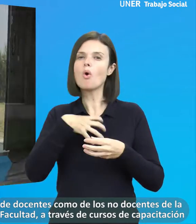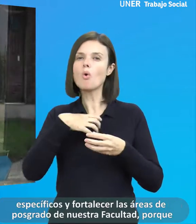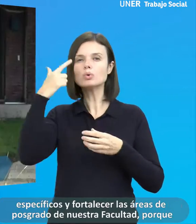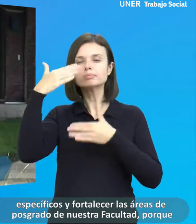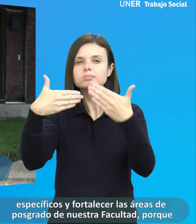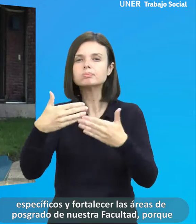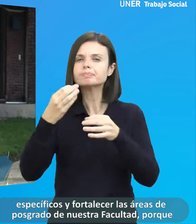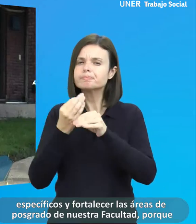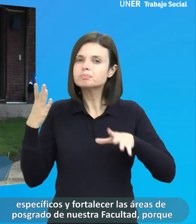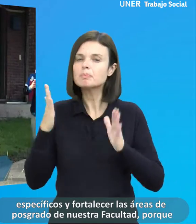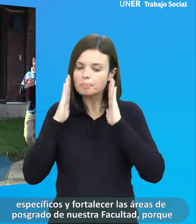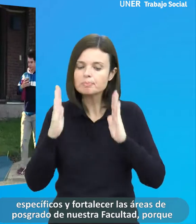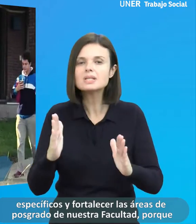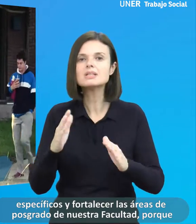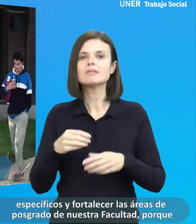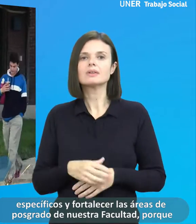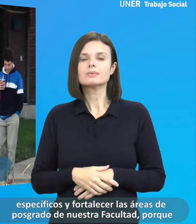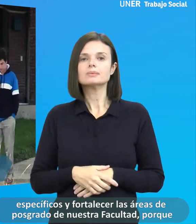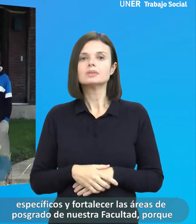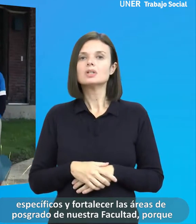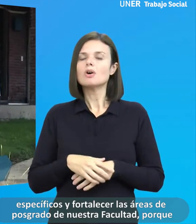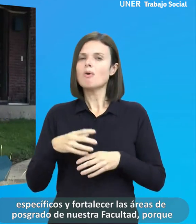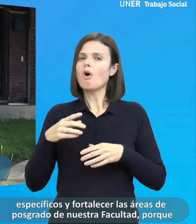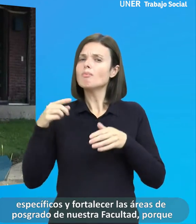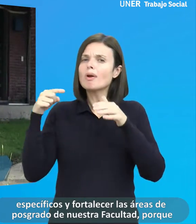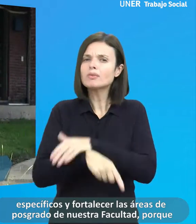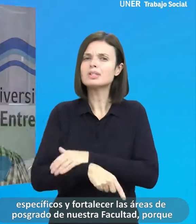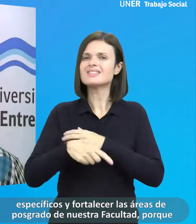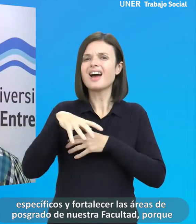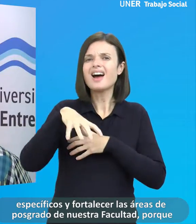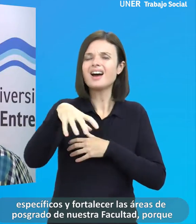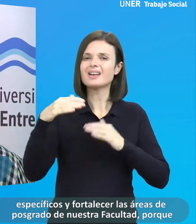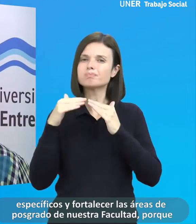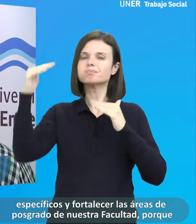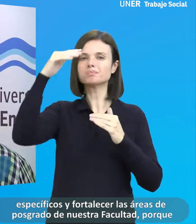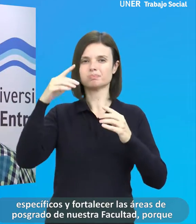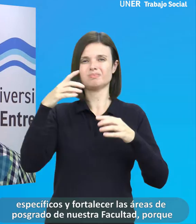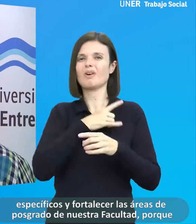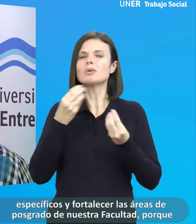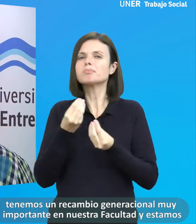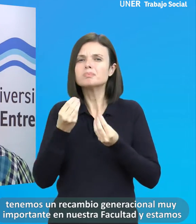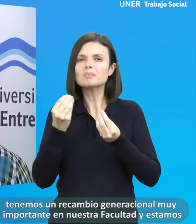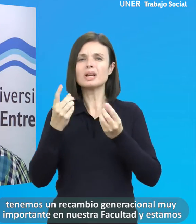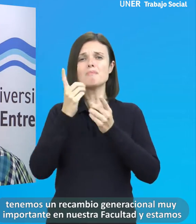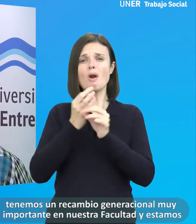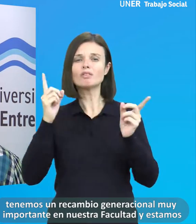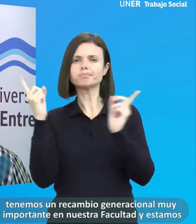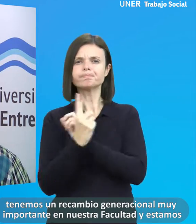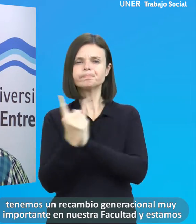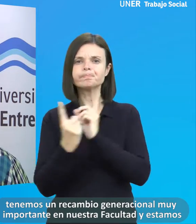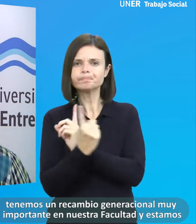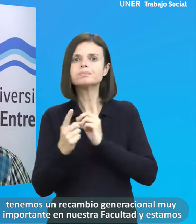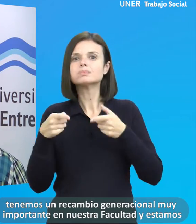específicos y fortalecer las áreas de posgrado de la facultad porque tenemos un recambio generacional muy importante en la facultad